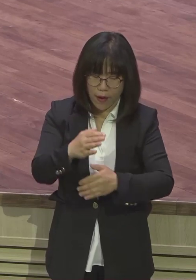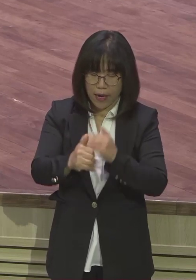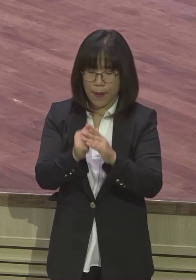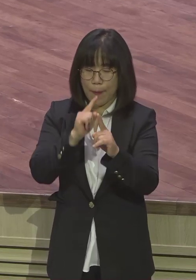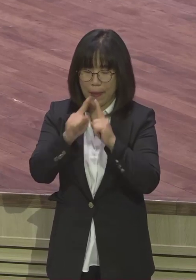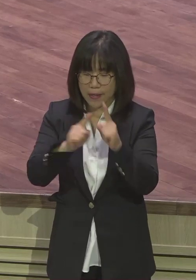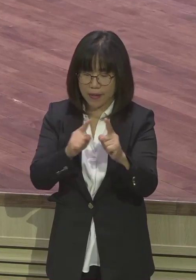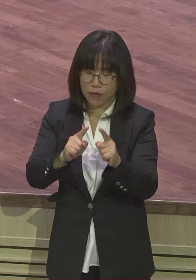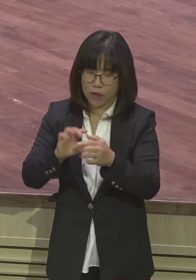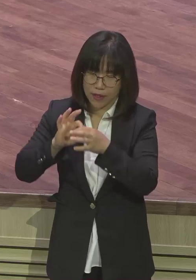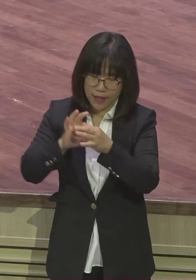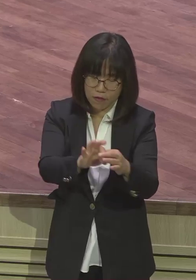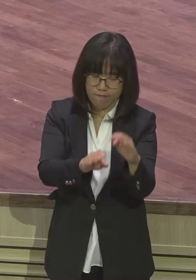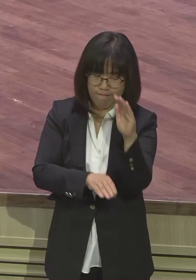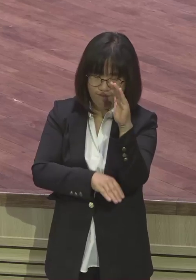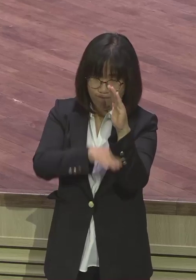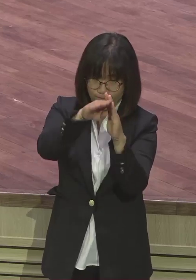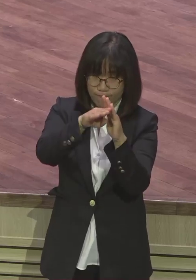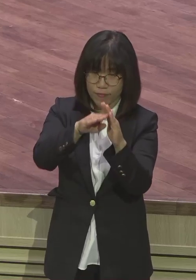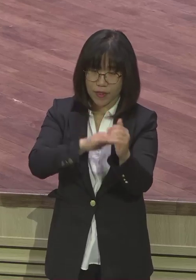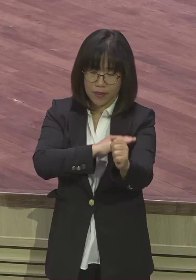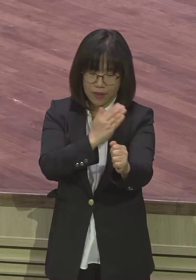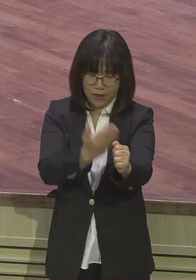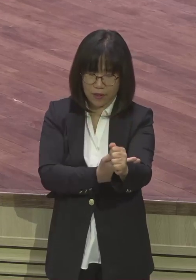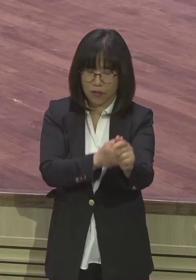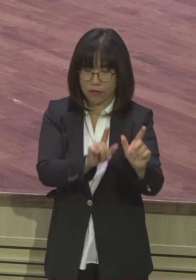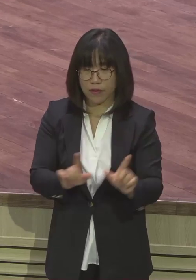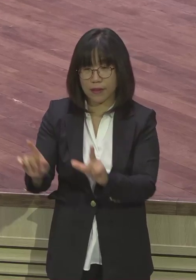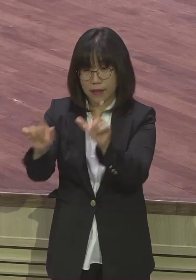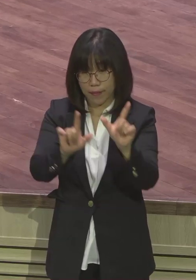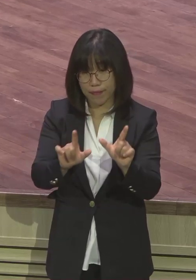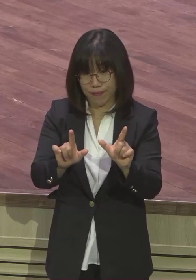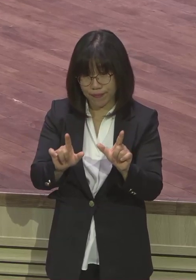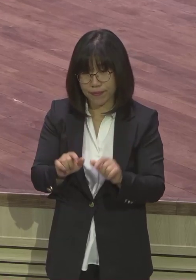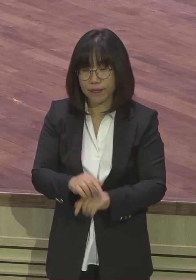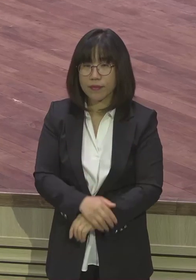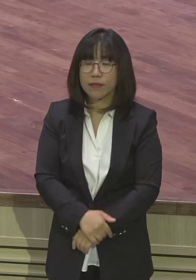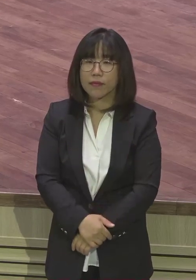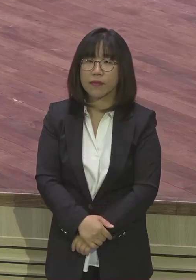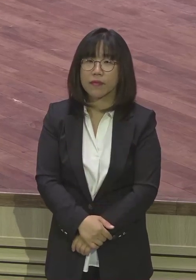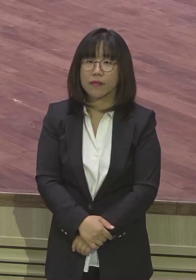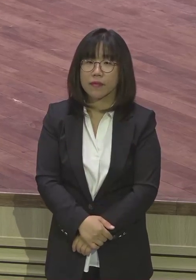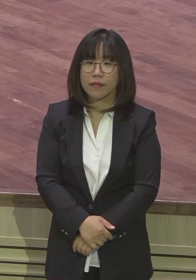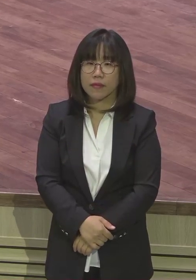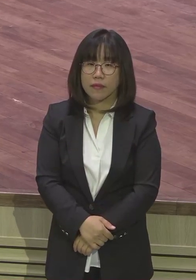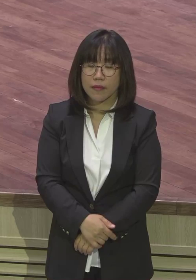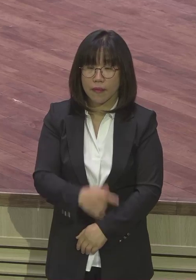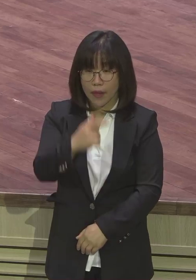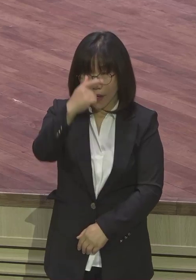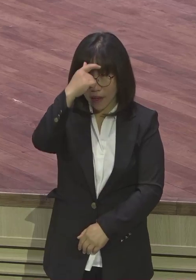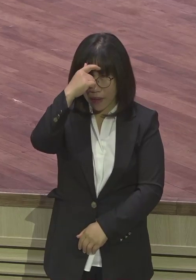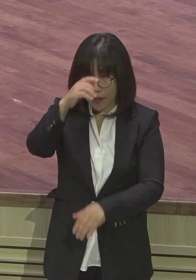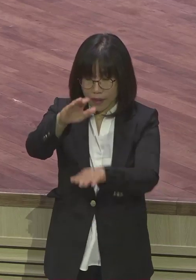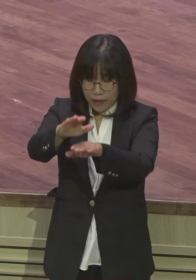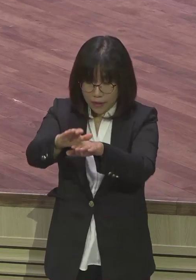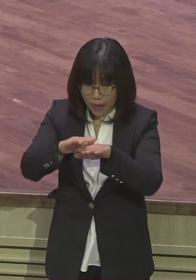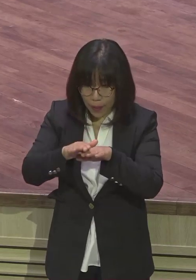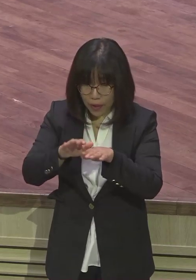능력 있는 삶을 살겠다 훈련의 중요성 예배 시간을 통해서 하나님의 말씀과 영적인